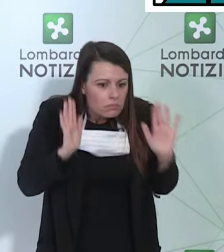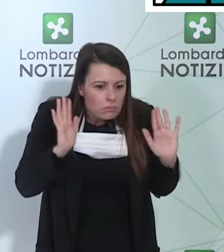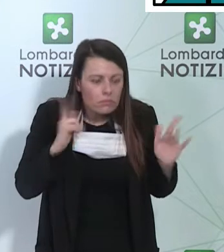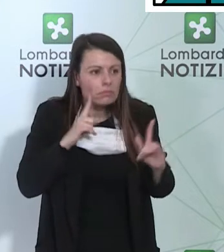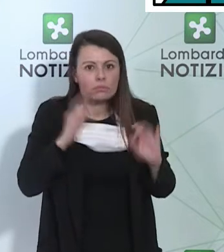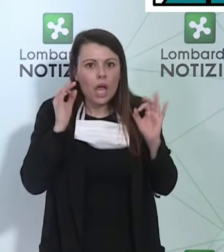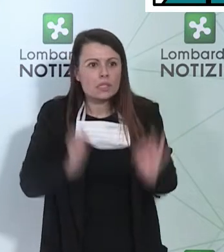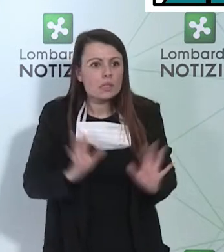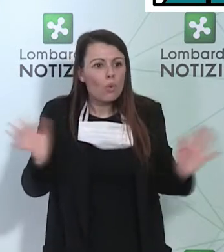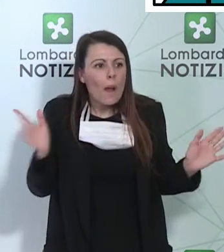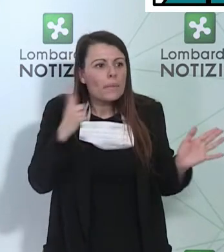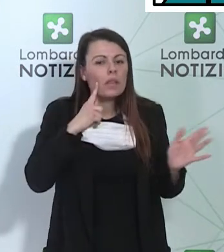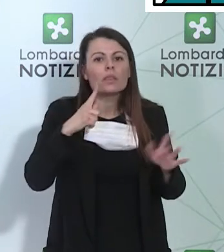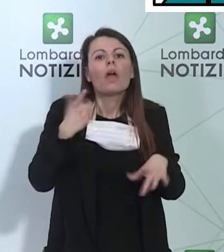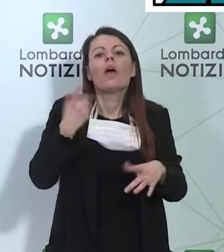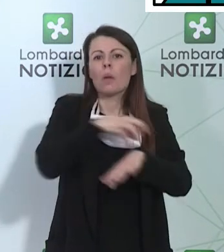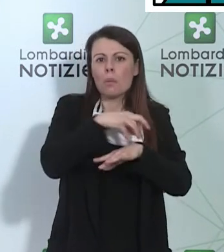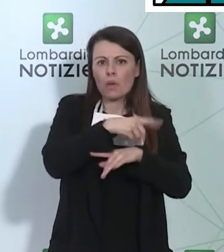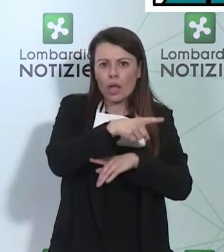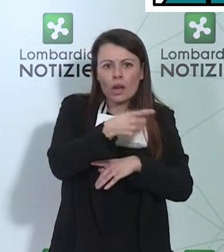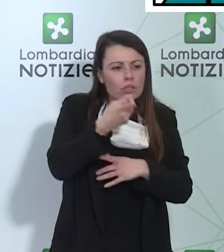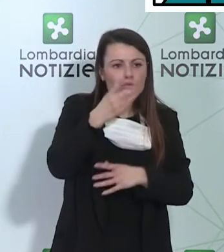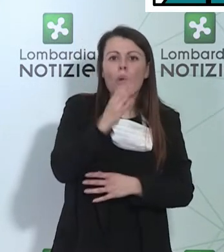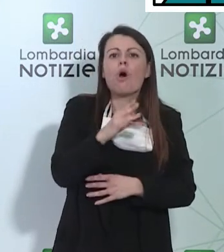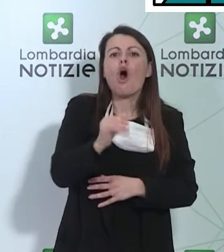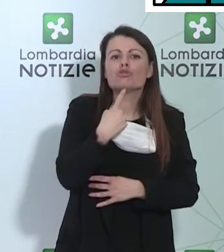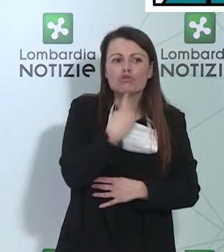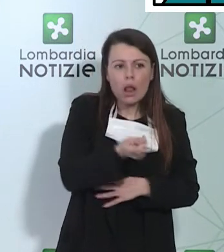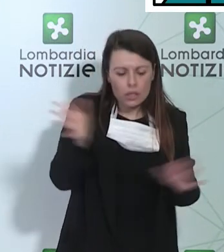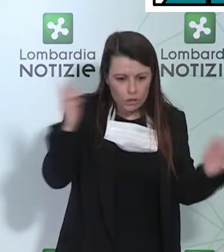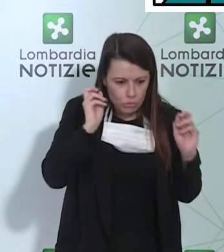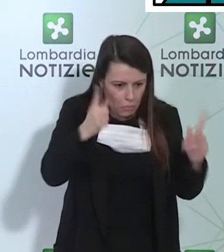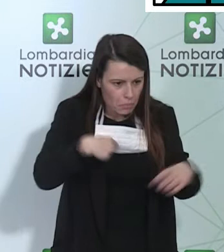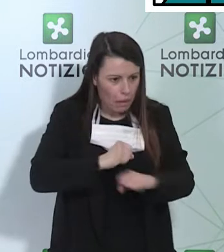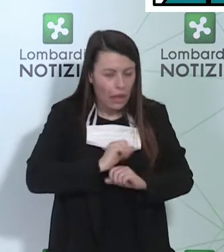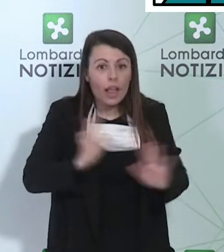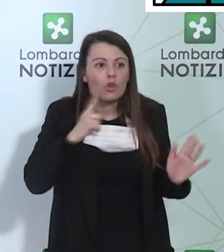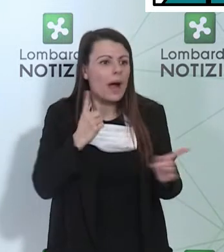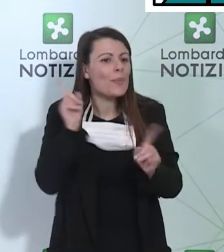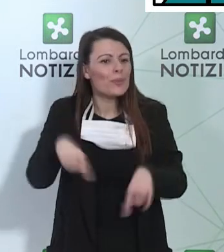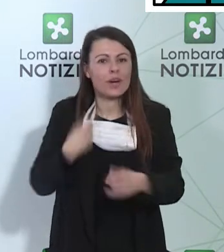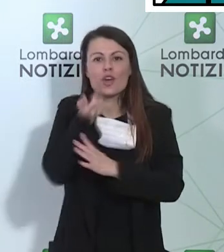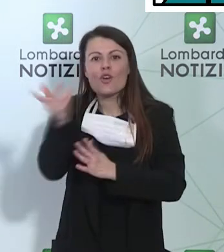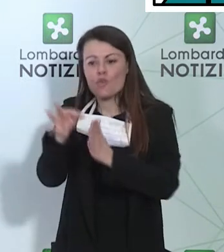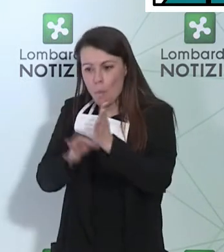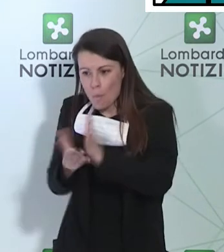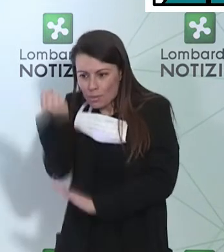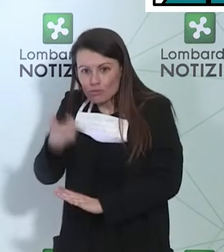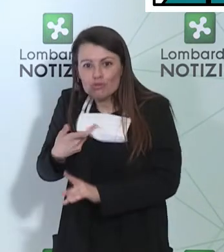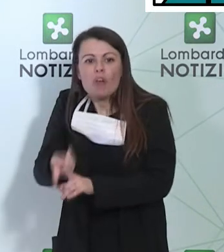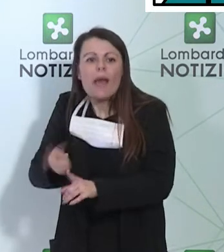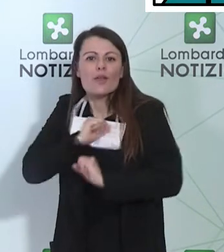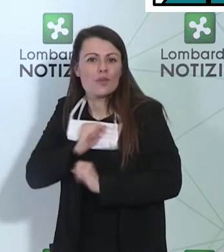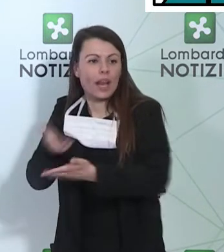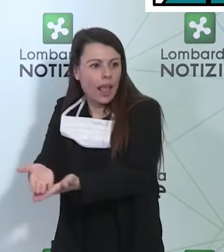sicuramente a quello che dice il Ministro Boccia, ma devo credere anche ai dati in mio possesso. Probabilmente inizieranno a fare